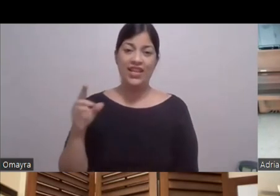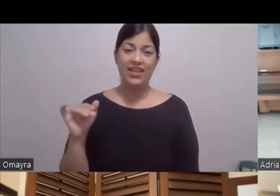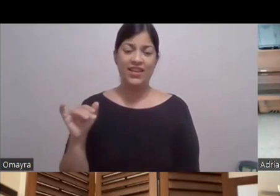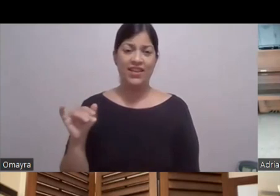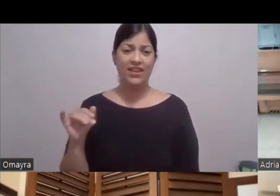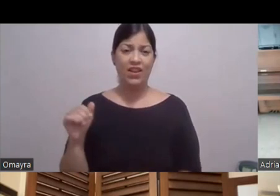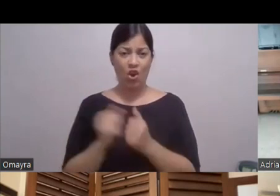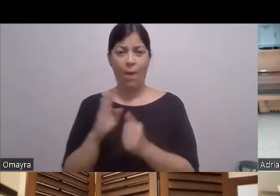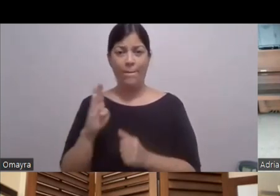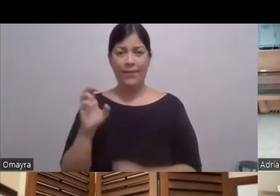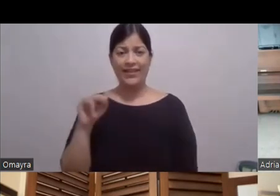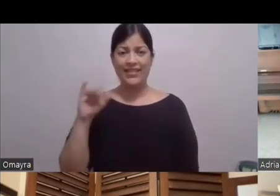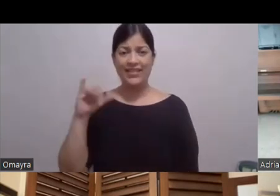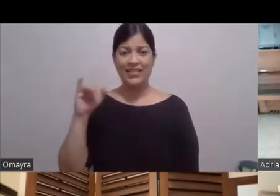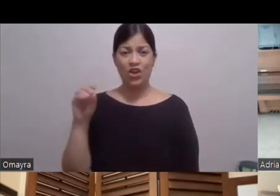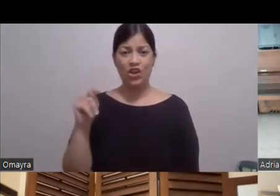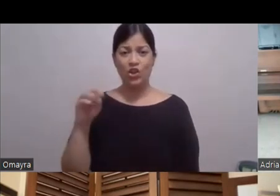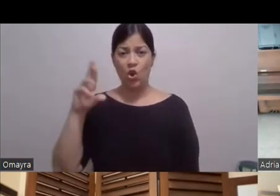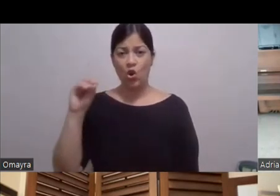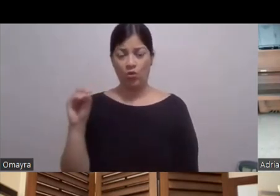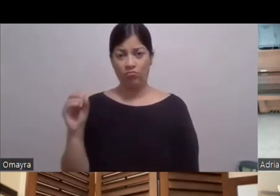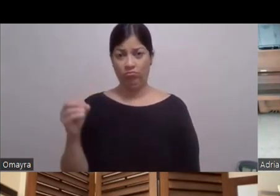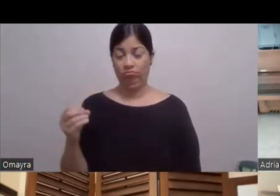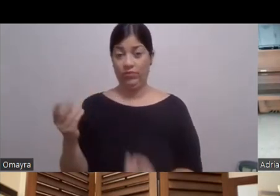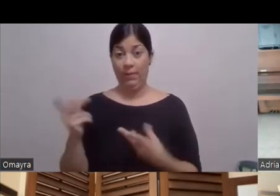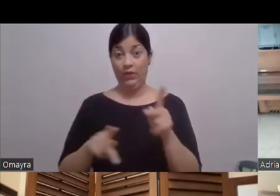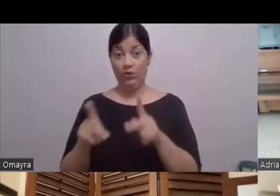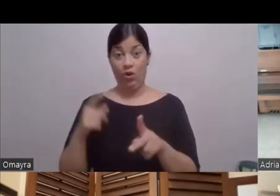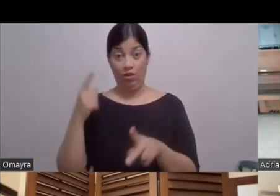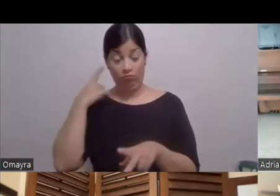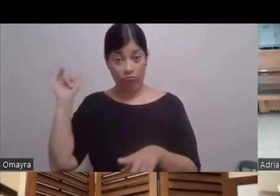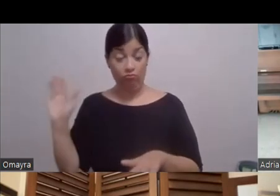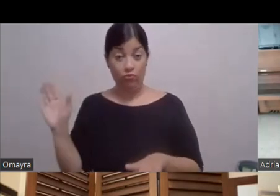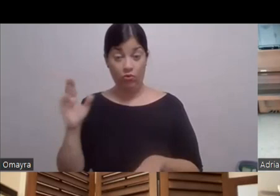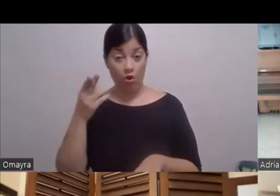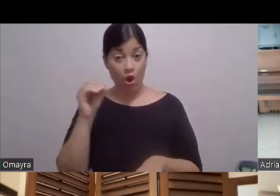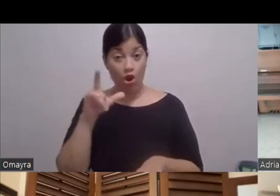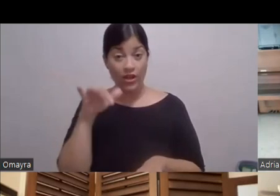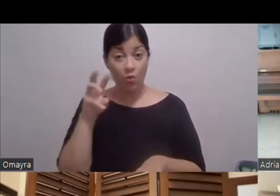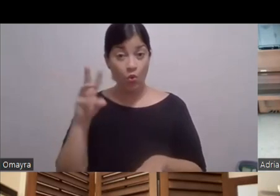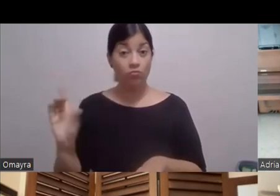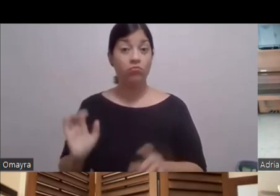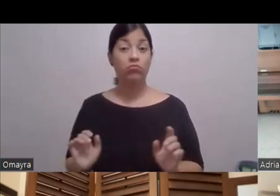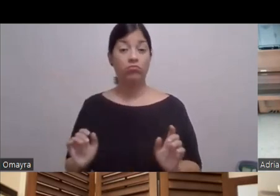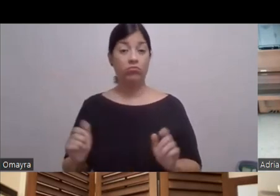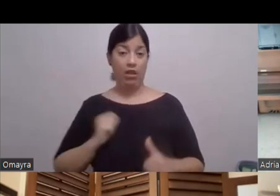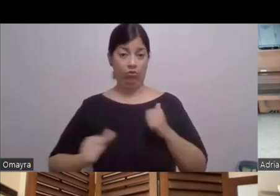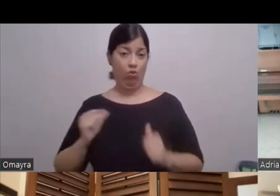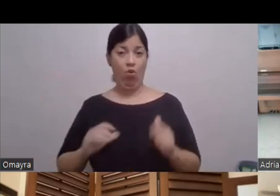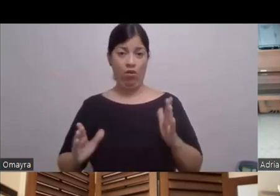Un montón de gente de Hollywood Que eso fue una producción de Hollywood Este Y nos mataron como tal Como actores de Allí Yo me acuerdo que en España Estábamos